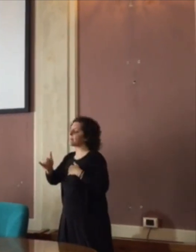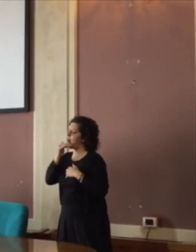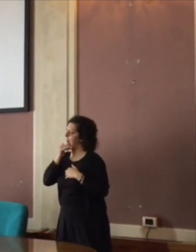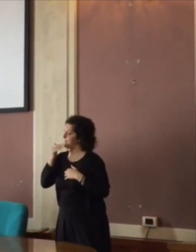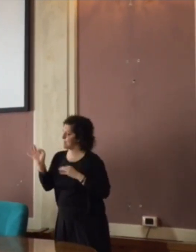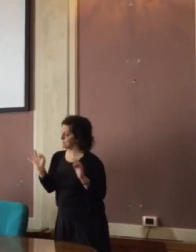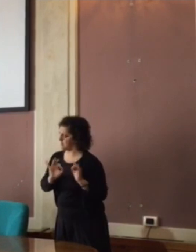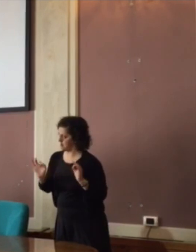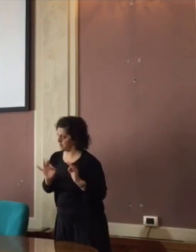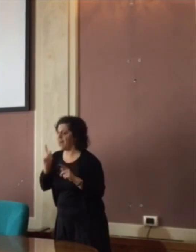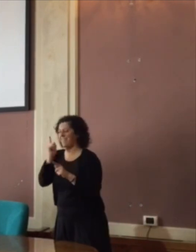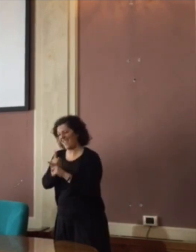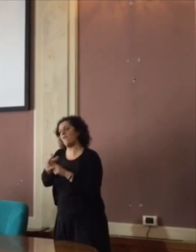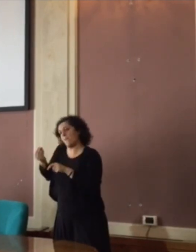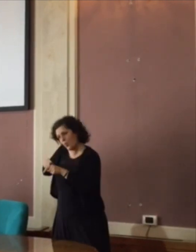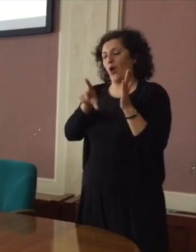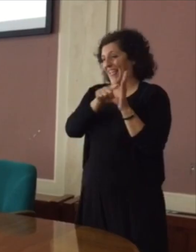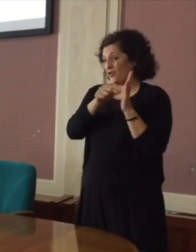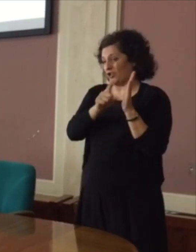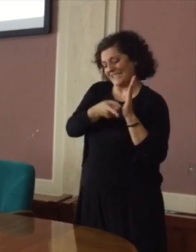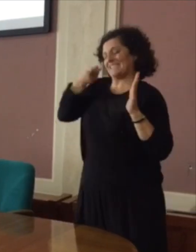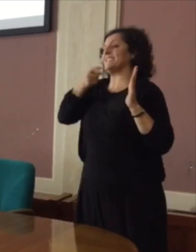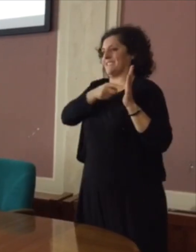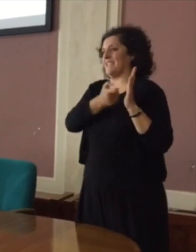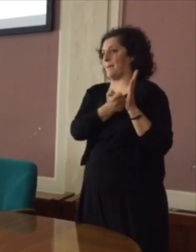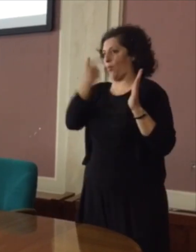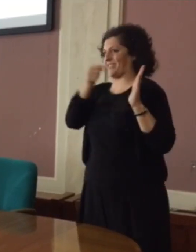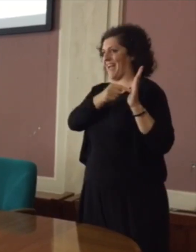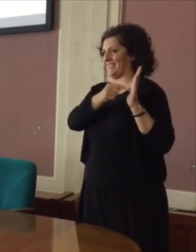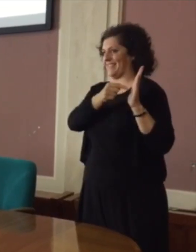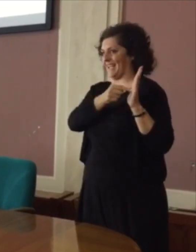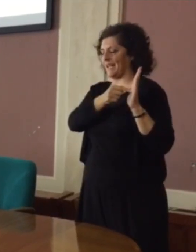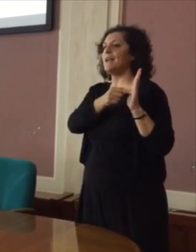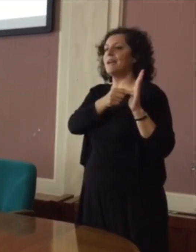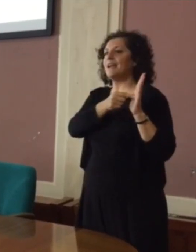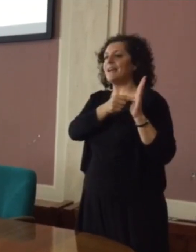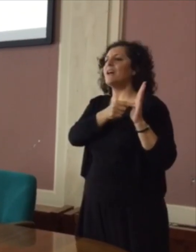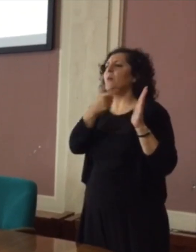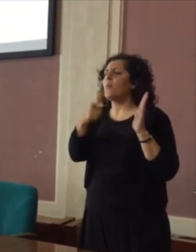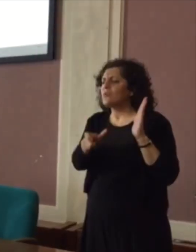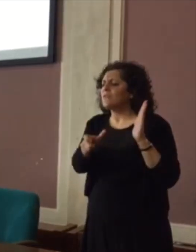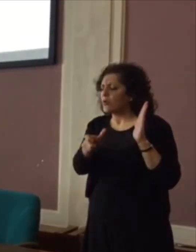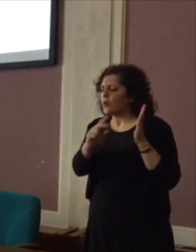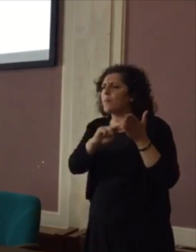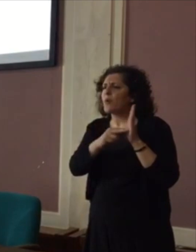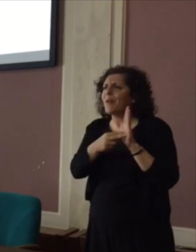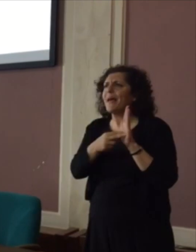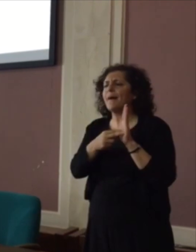'è un'inizio che potrebbero essere portate a... ...ma spesso è poi riuscire a dare una definizione a